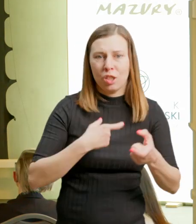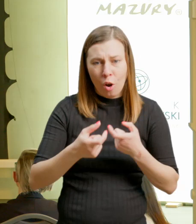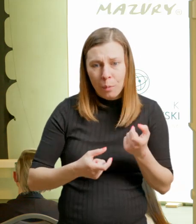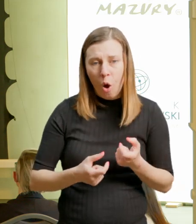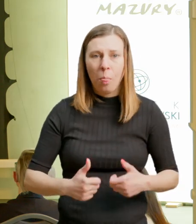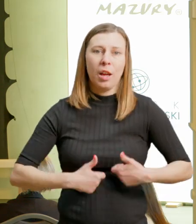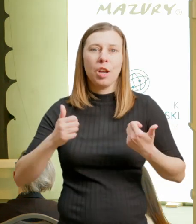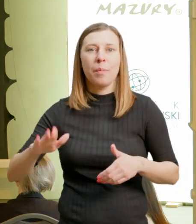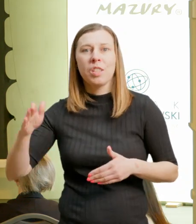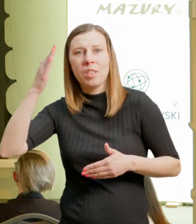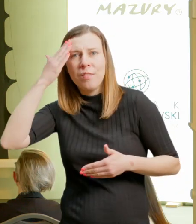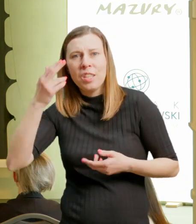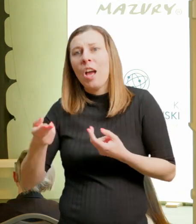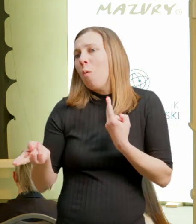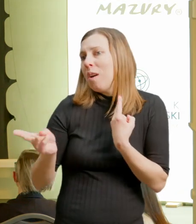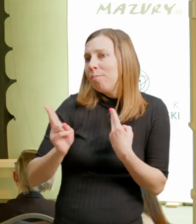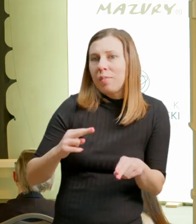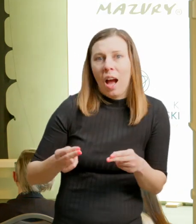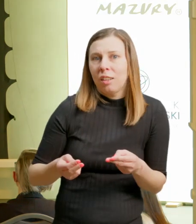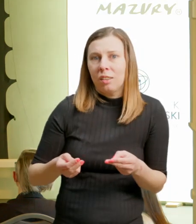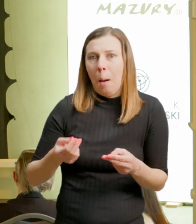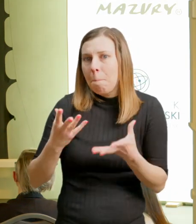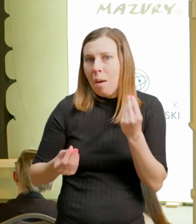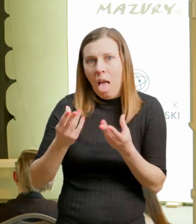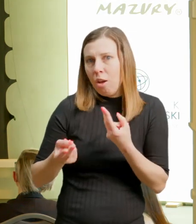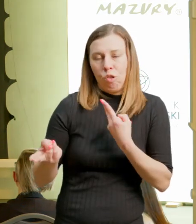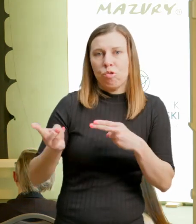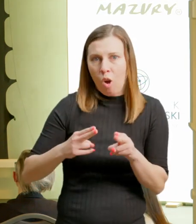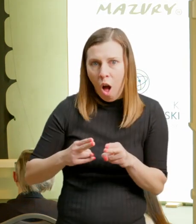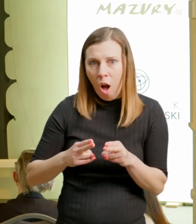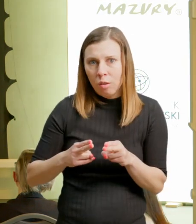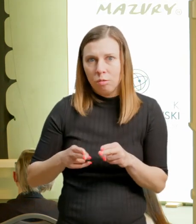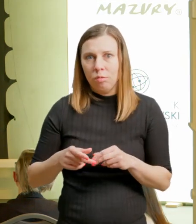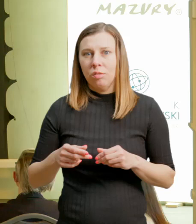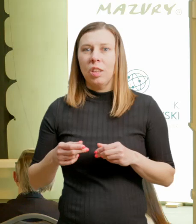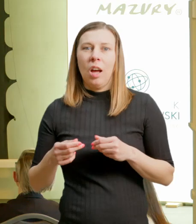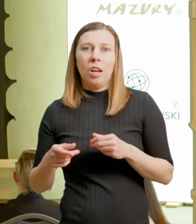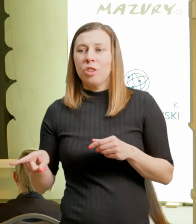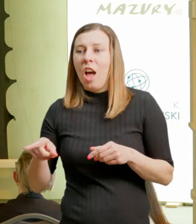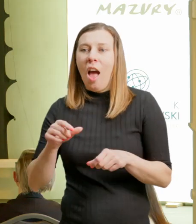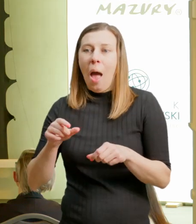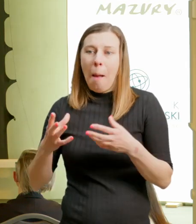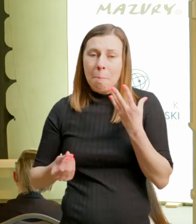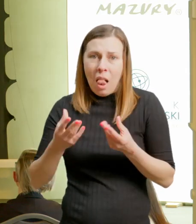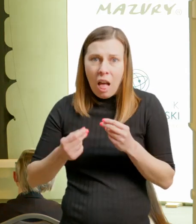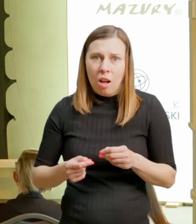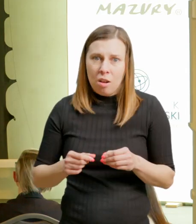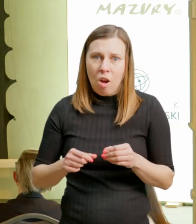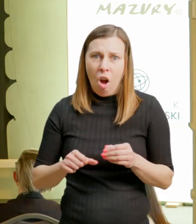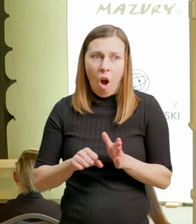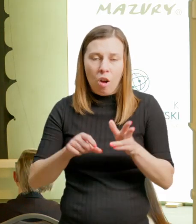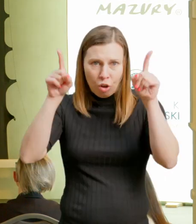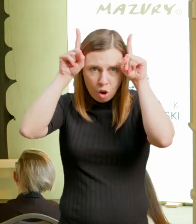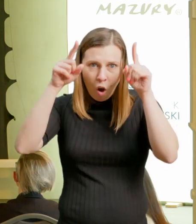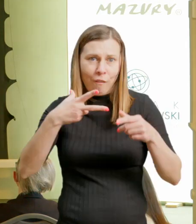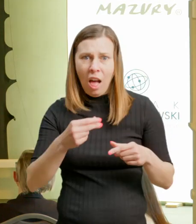Żeby wiedziały, że to co rośnie na łące, to też może być jabalne. To są wartości